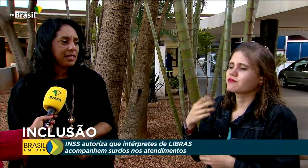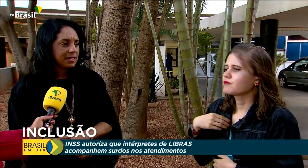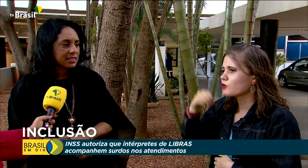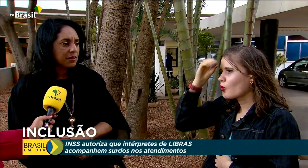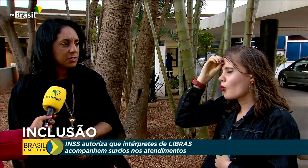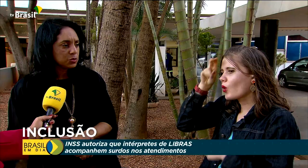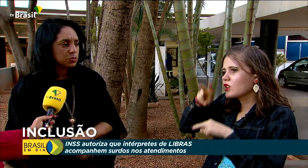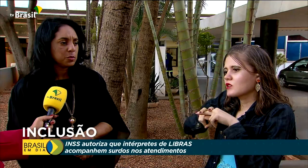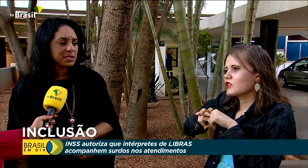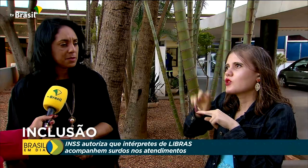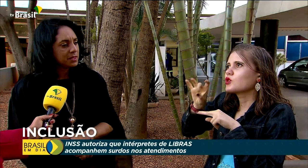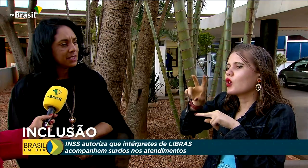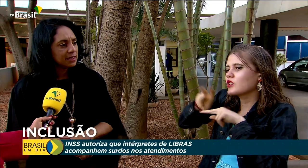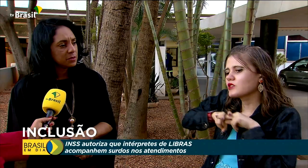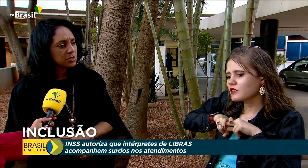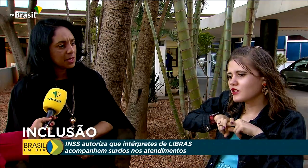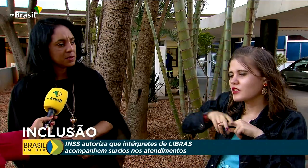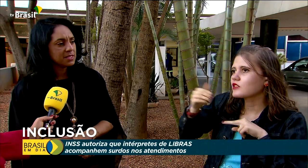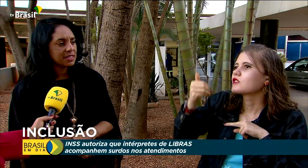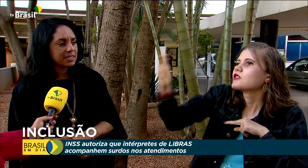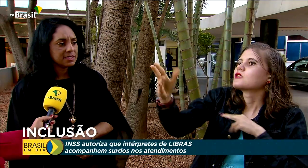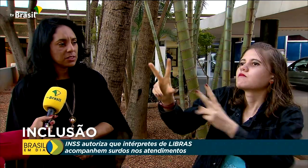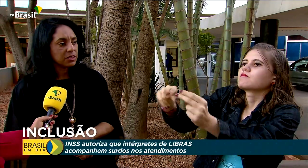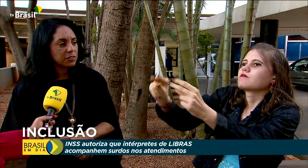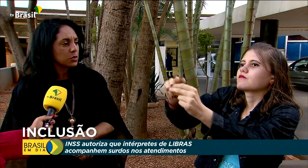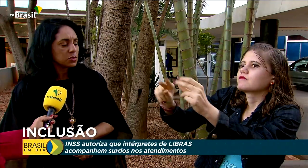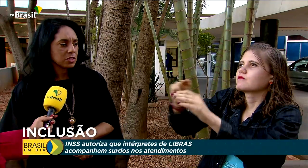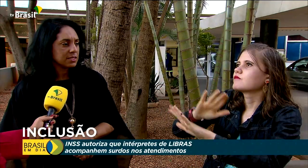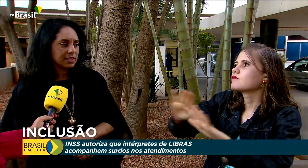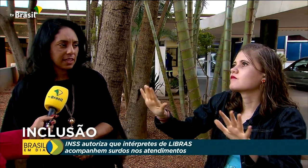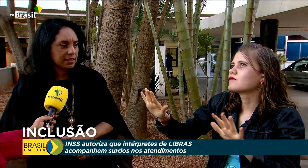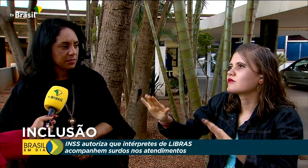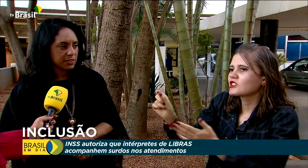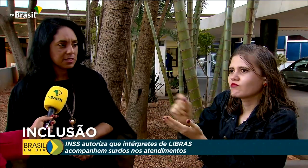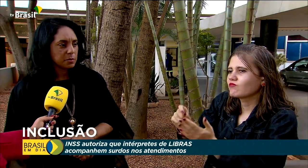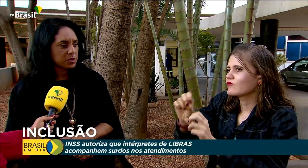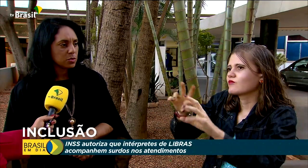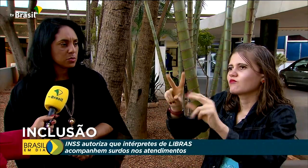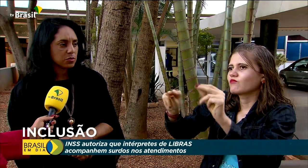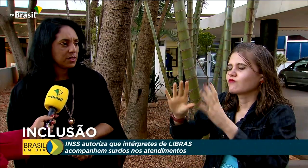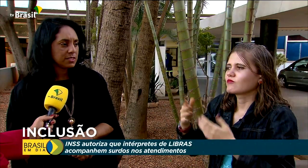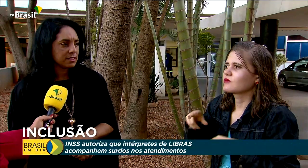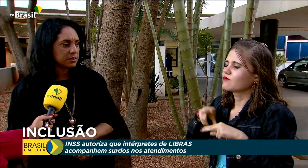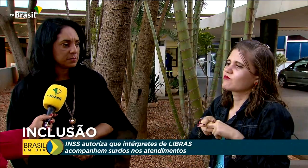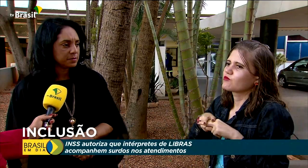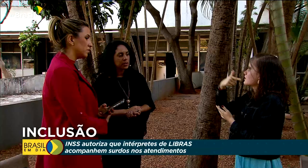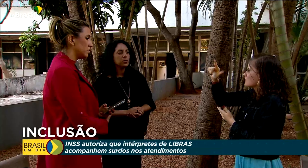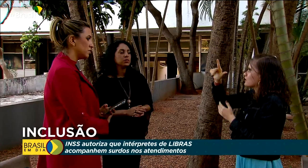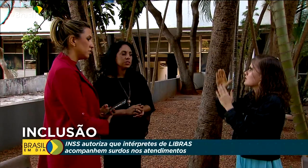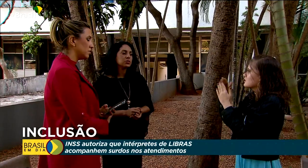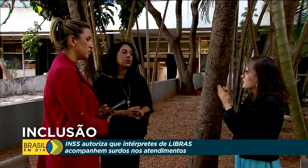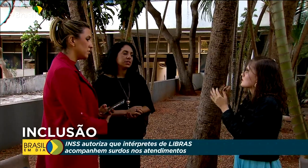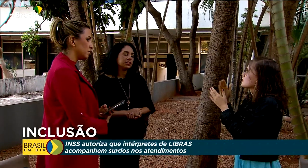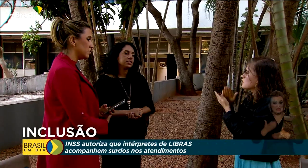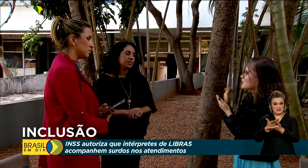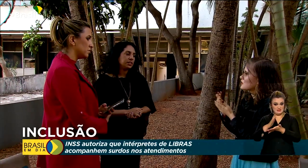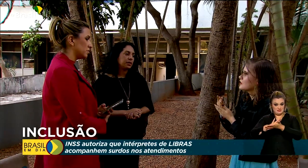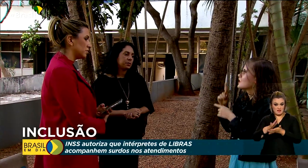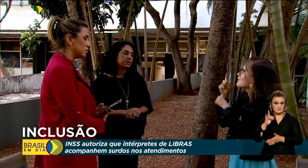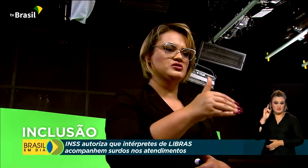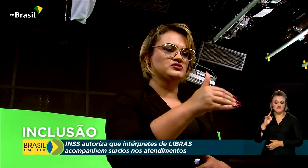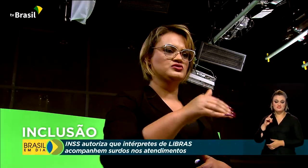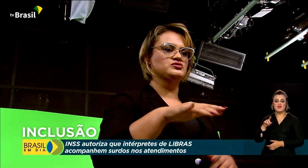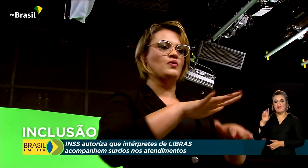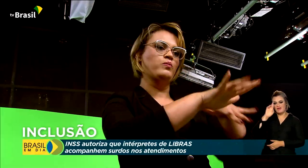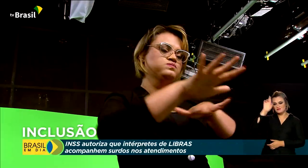A mãe dela estava junto, mas a mãe dela não sabe sinais, então ela ficou só sentada vendo as pessoas conversando. Os intérpretes de Libras